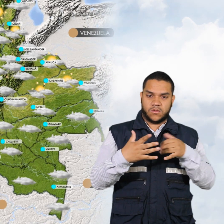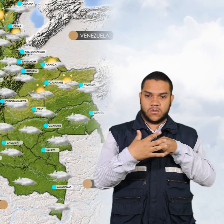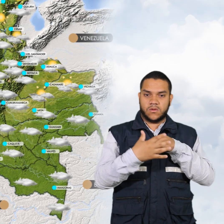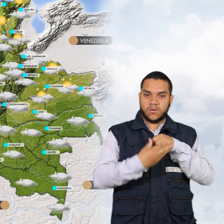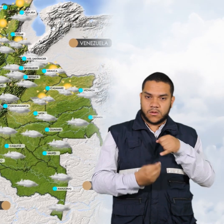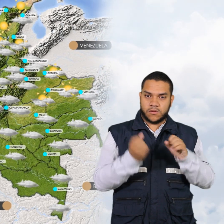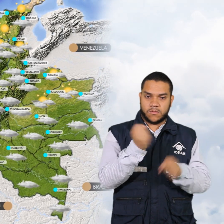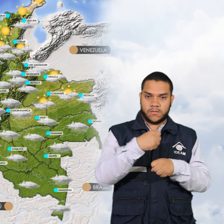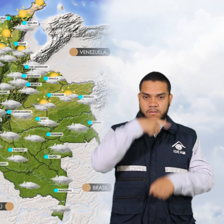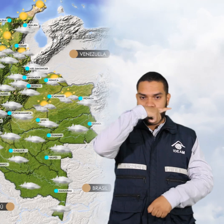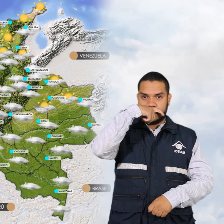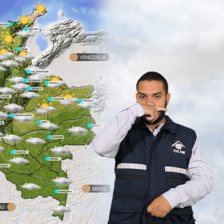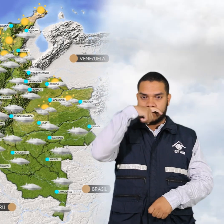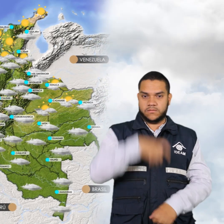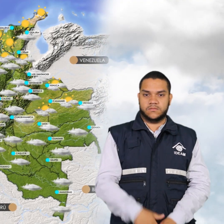Amazonas.